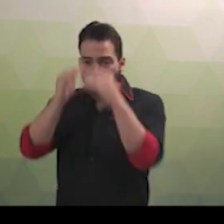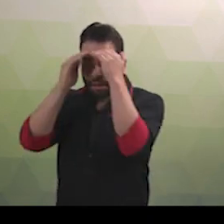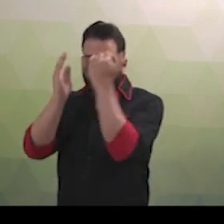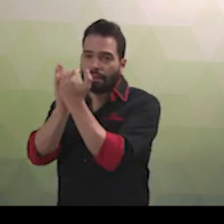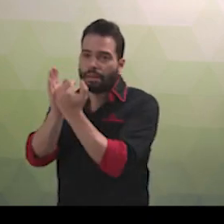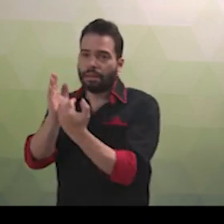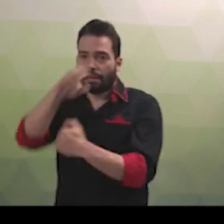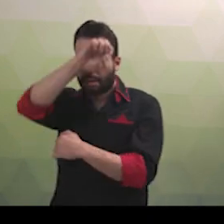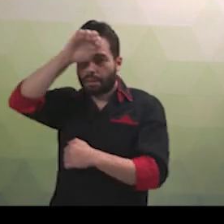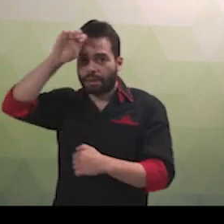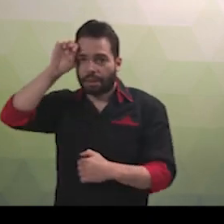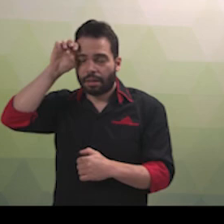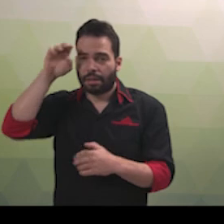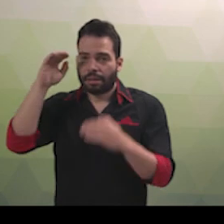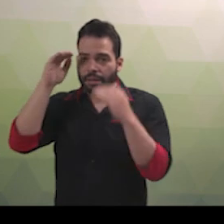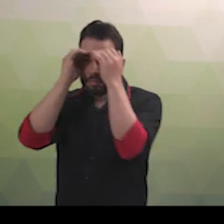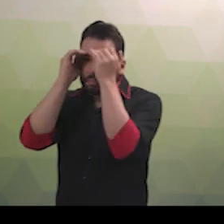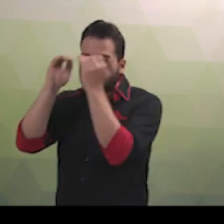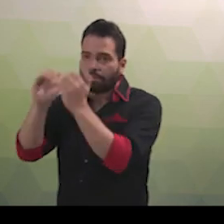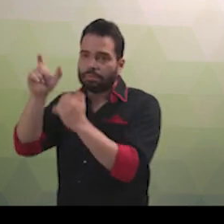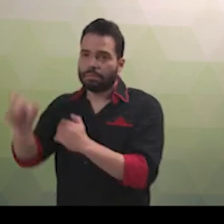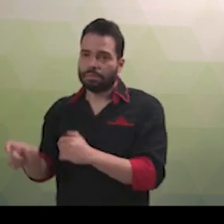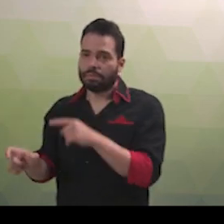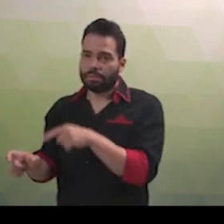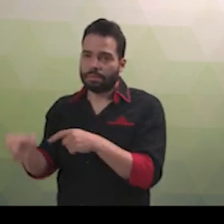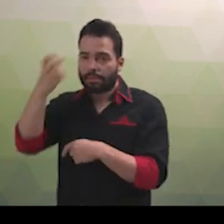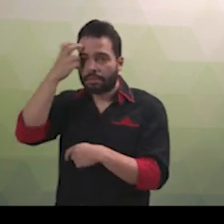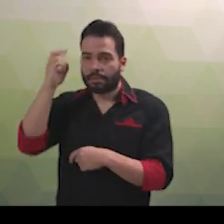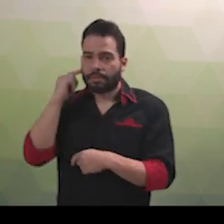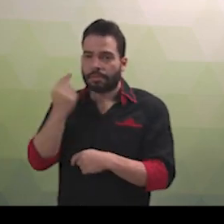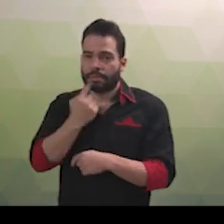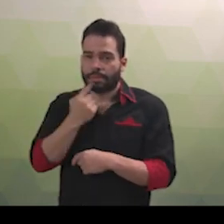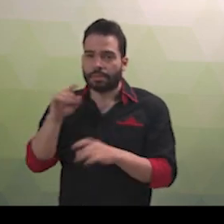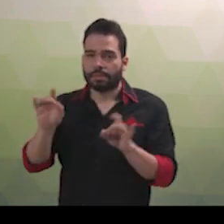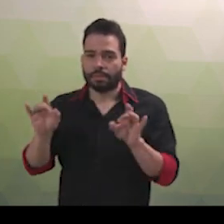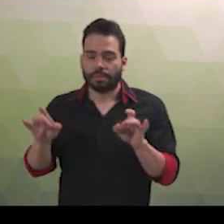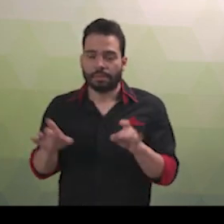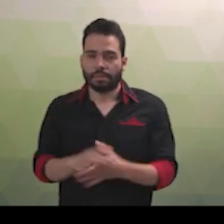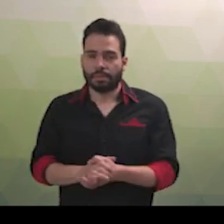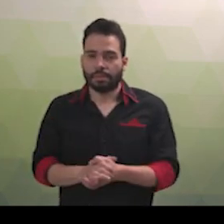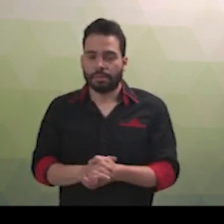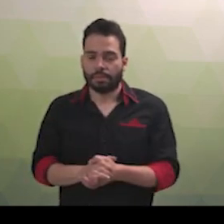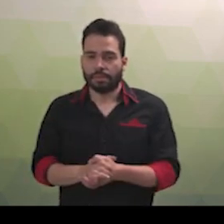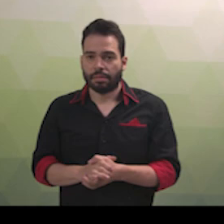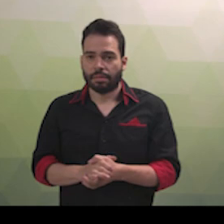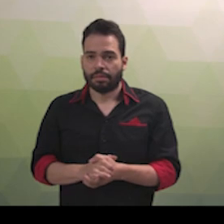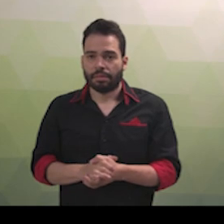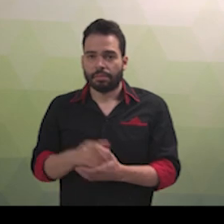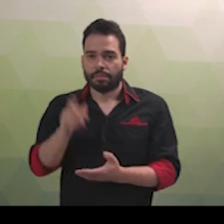pela honestidade e descrição, protegendo o direito de sigilo da informação recebida, pela atuação livre de